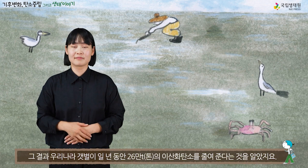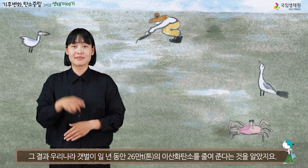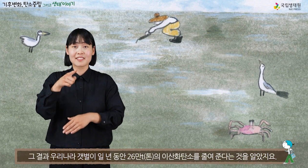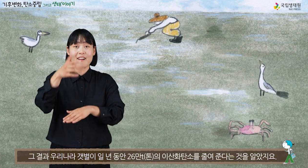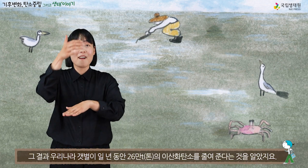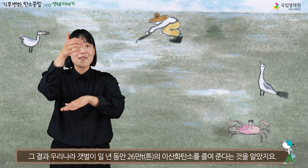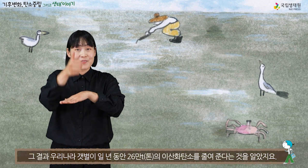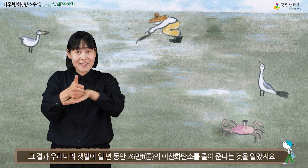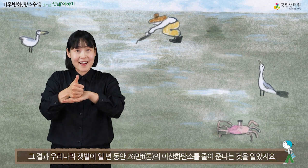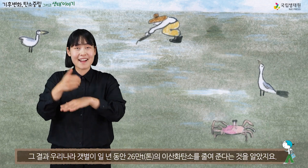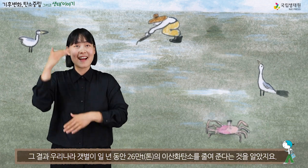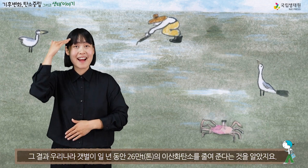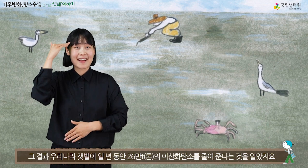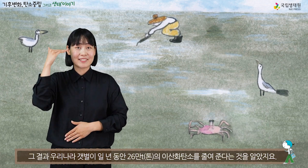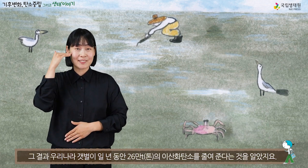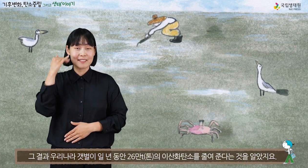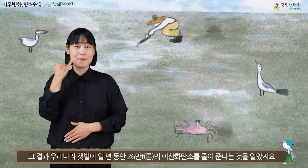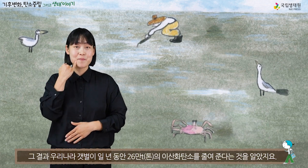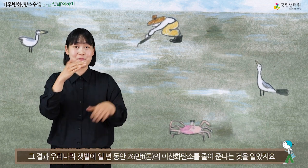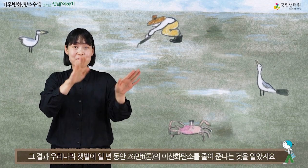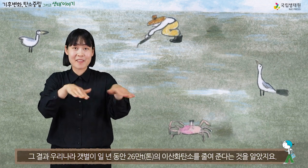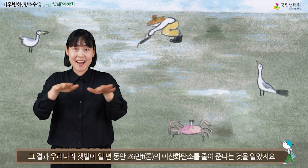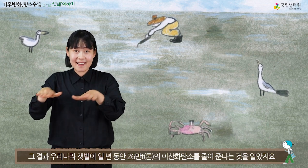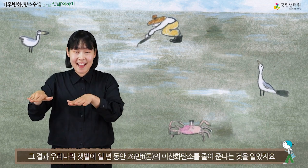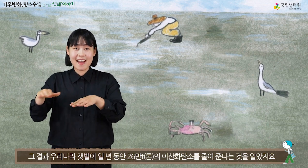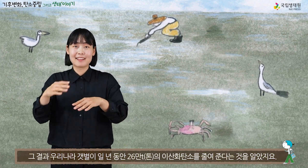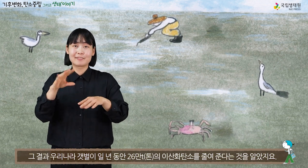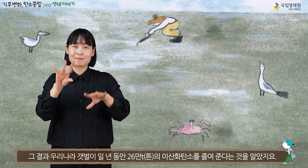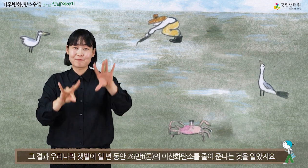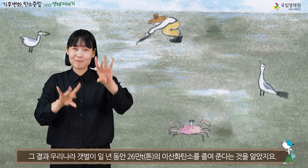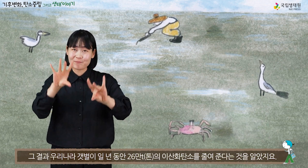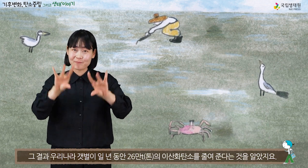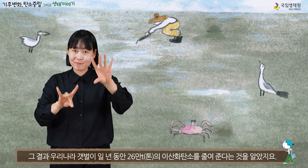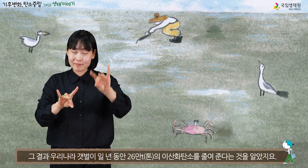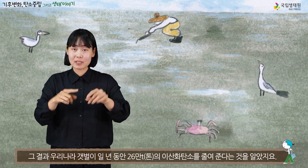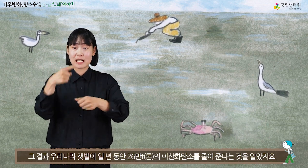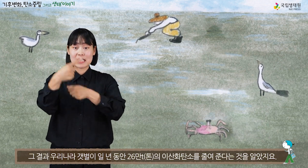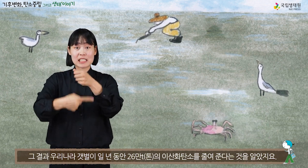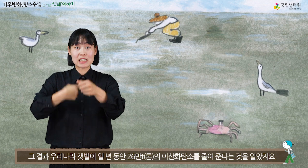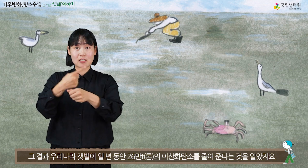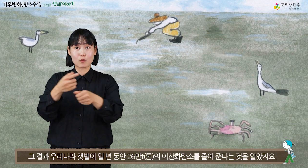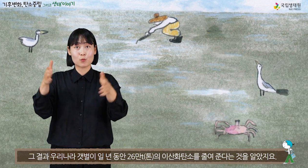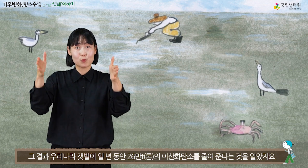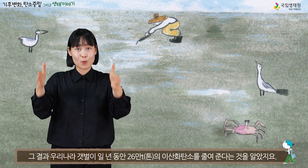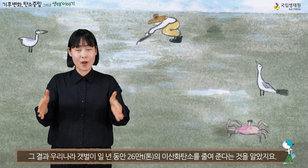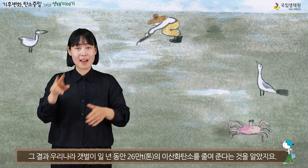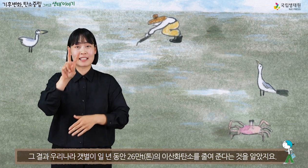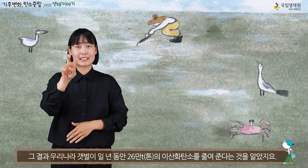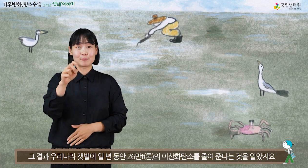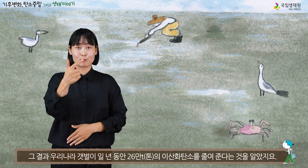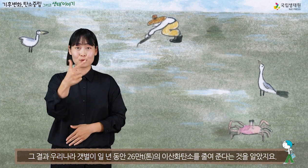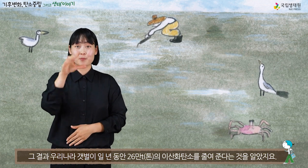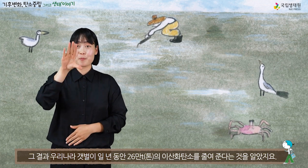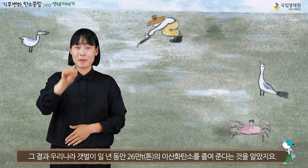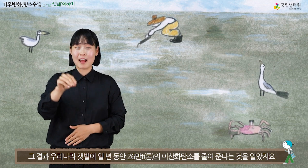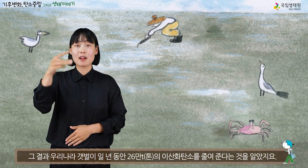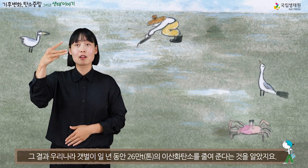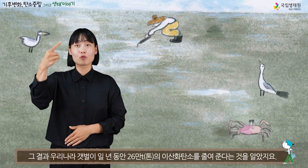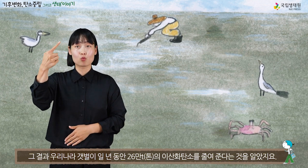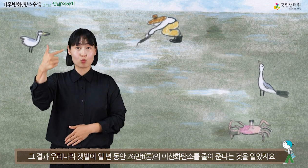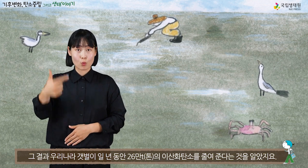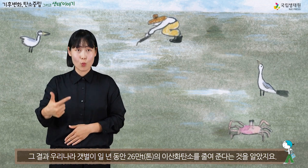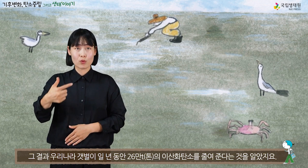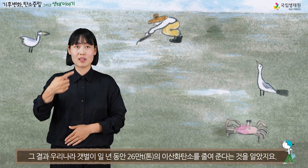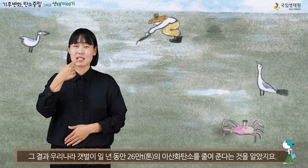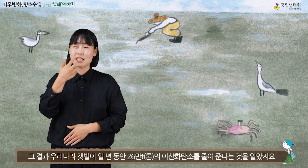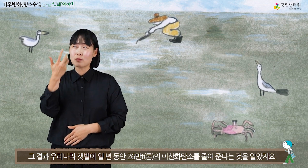그 결과 우리나라 갯벌이 1년 동안 26만 톤의 이산화탄소를 줄여준다는 것을